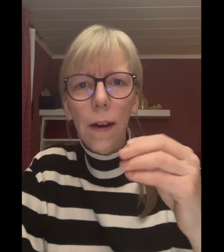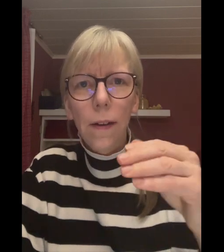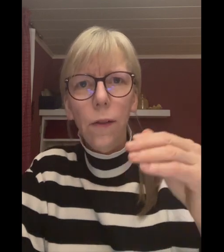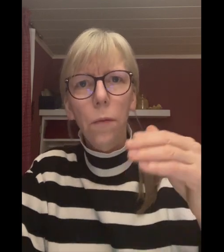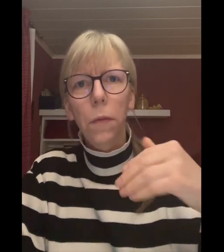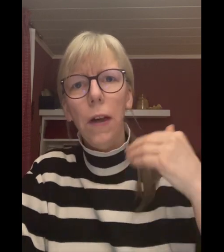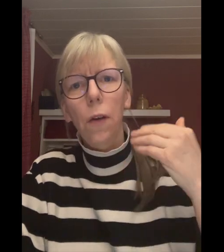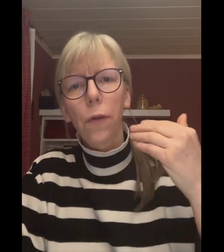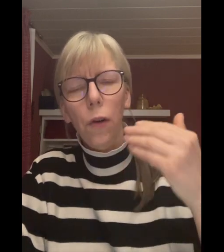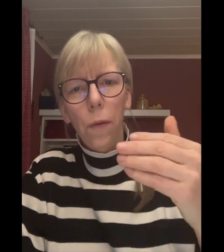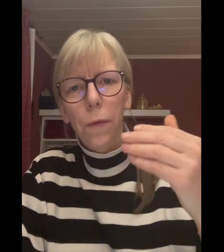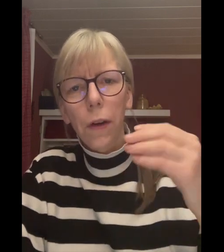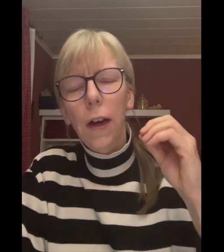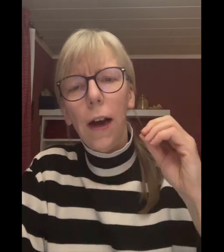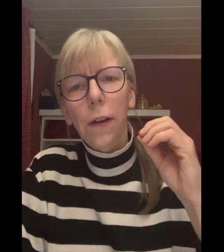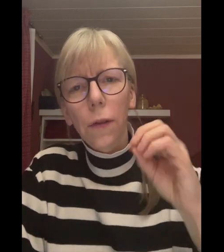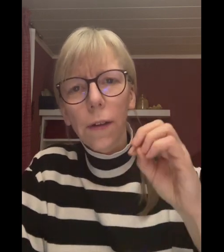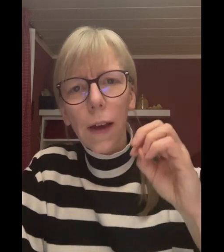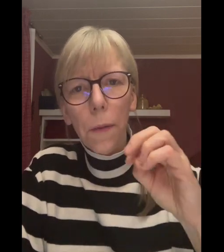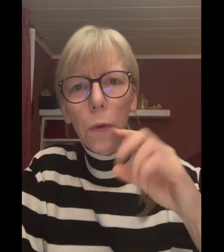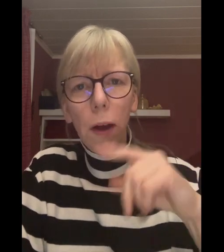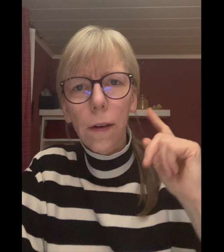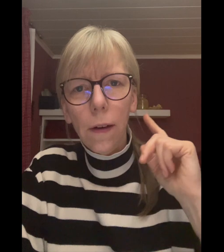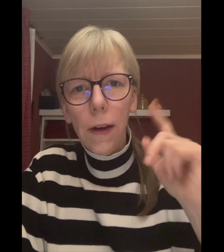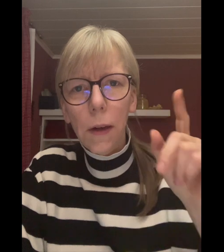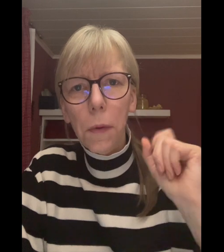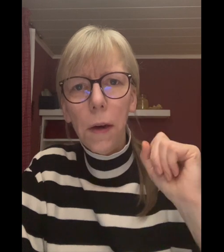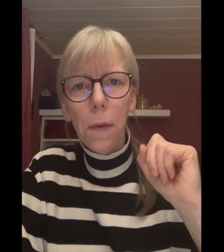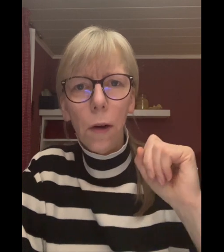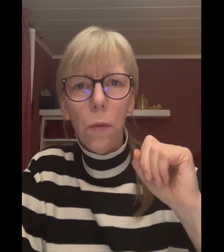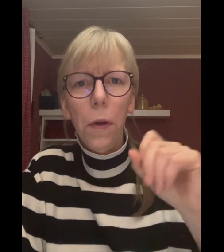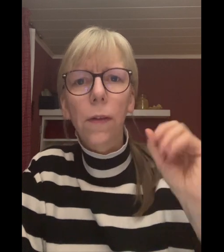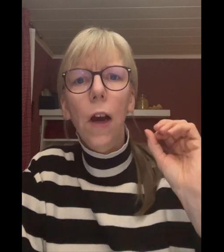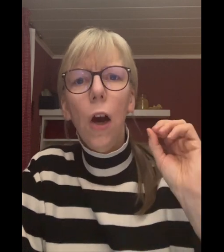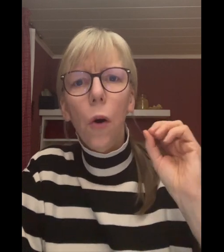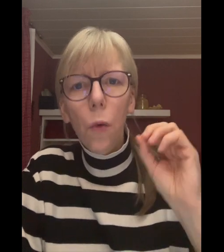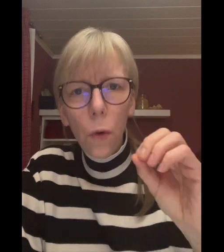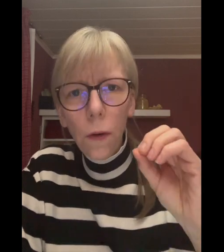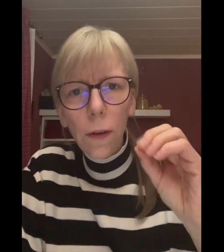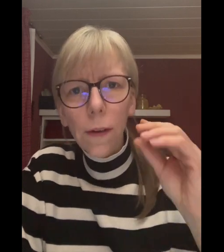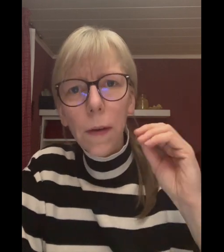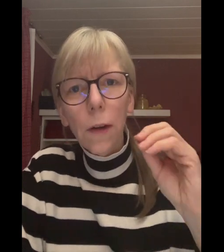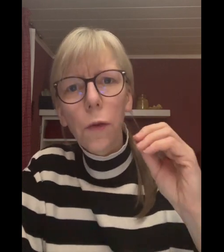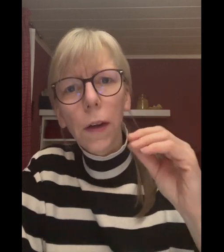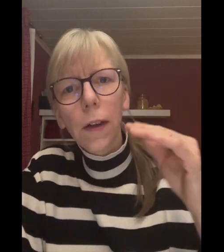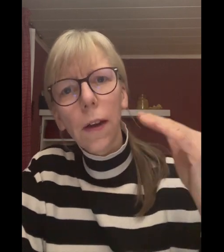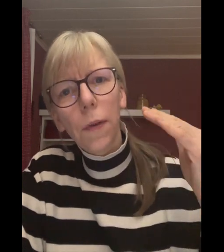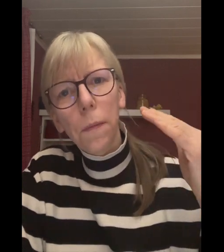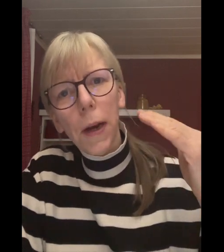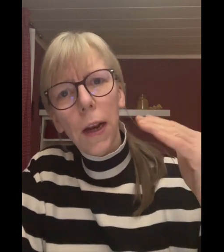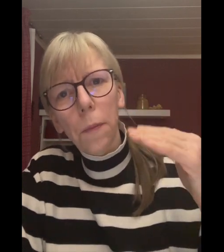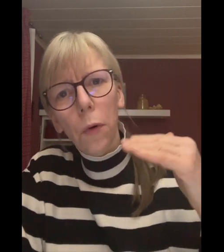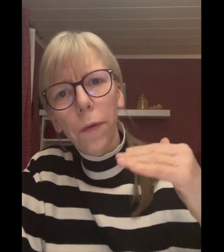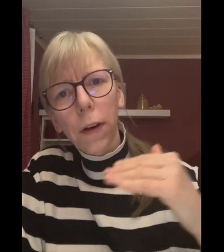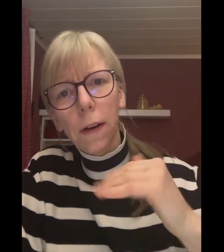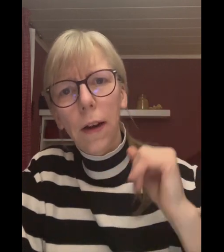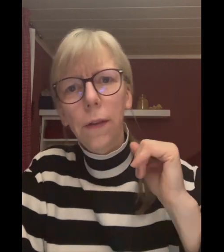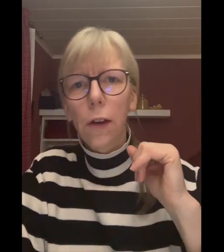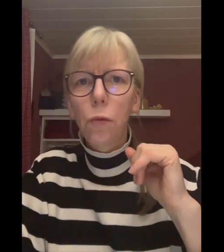Calcium, die aufgenommen wird. Also das Carbonat nicht bei den Magen-OPs. Und es gibt die Schwierigkeit, wenn meine Laborwerte alle sehr gut